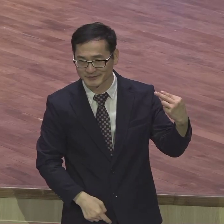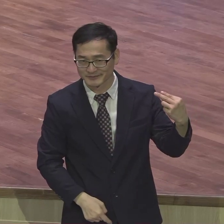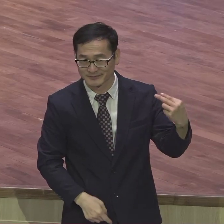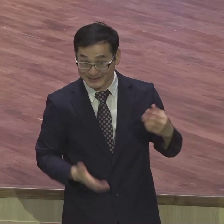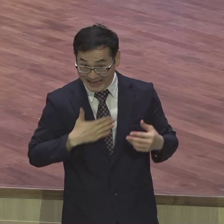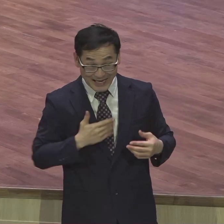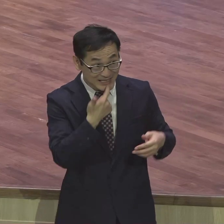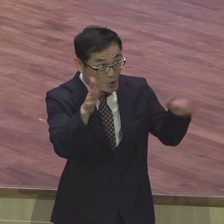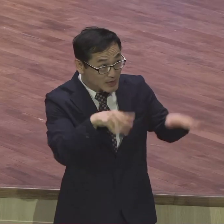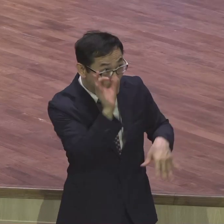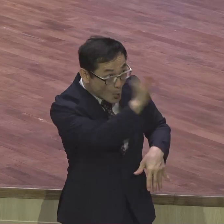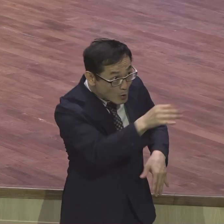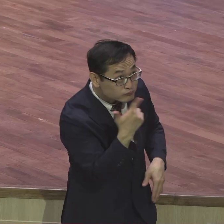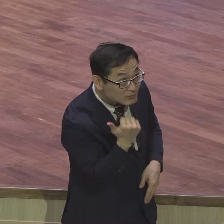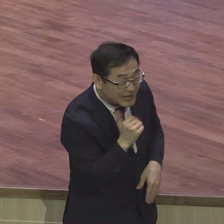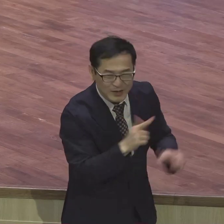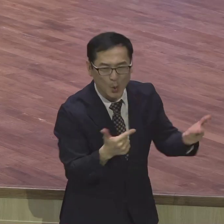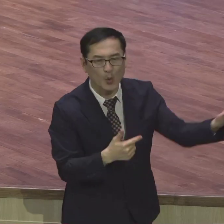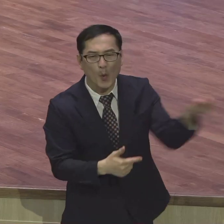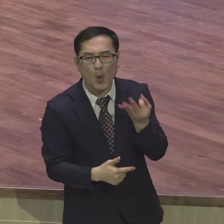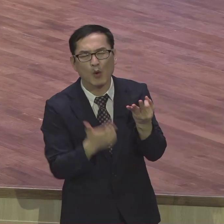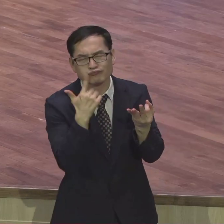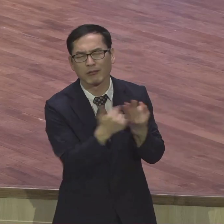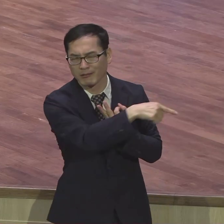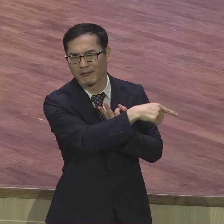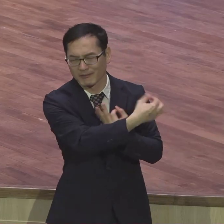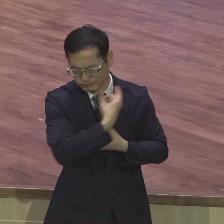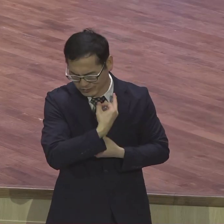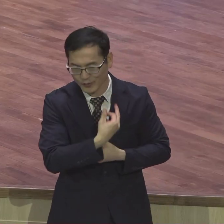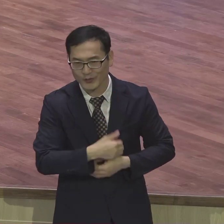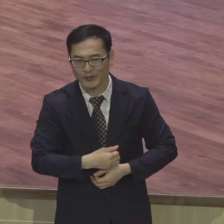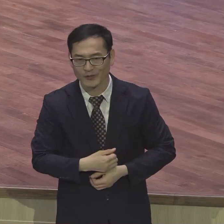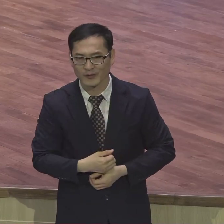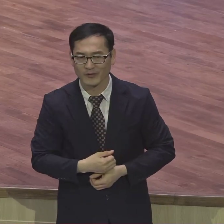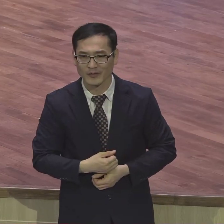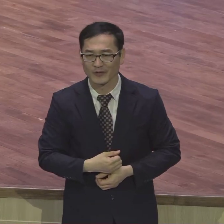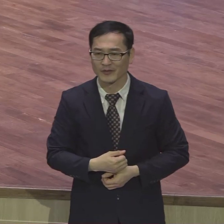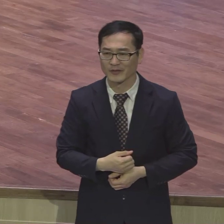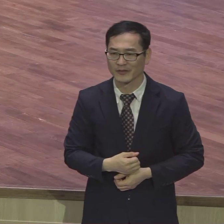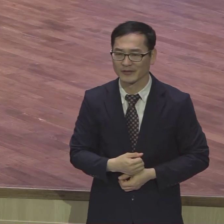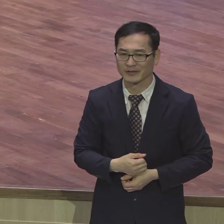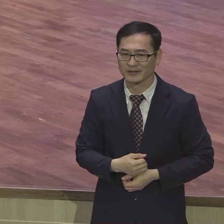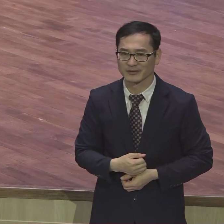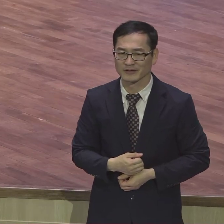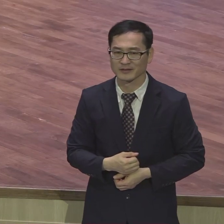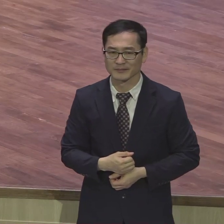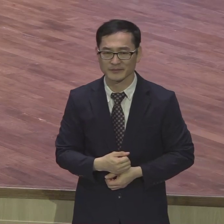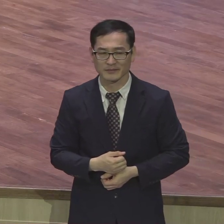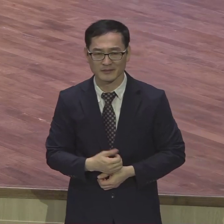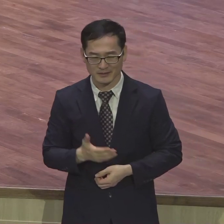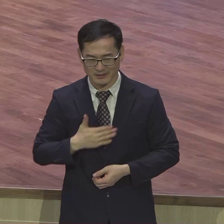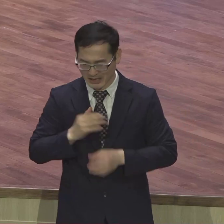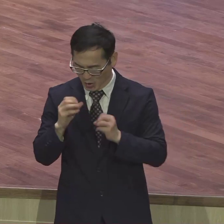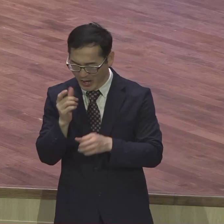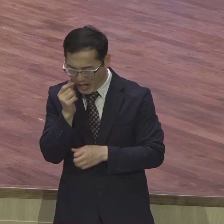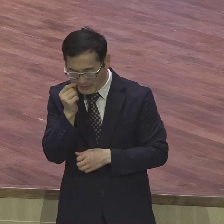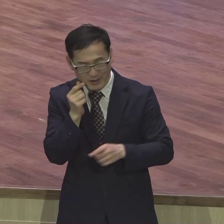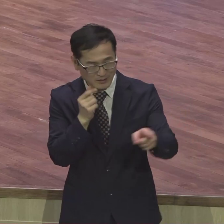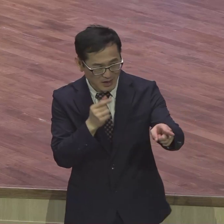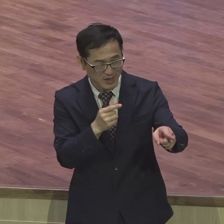천사가 우리 부러워해야 돼 나는 저거 못하는데 저 집사는 저 장로는 저 사람은 저 복음을